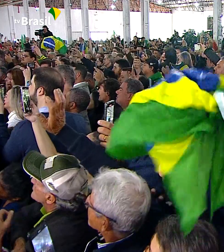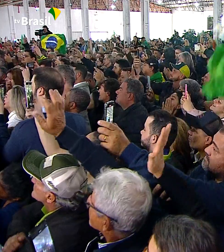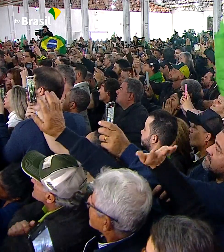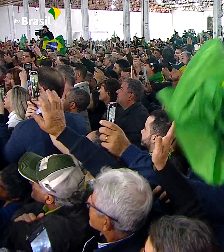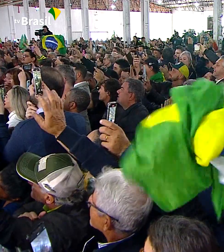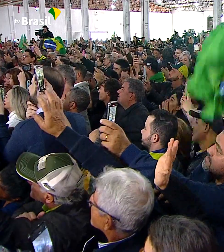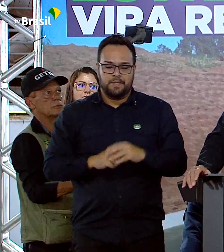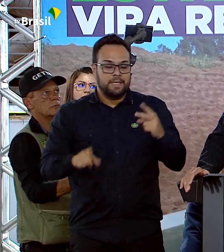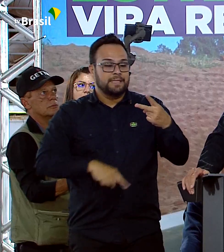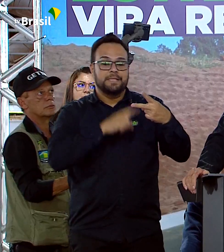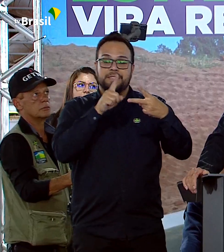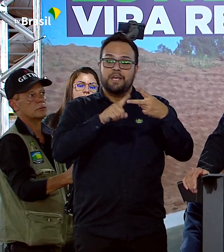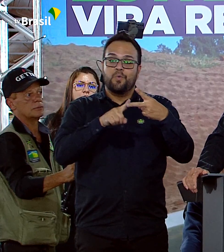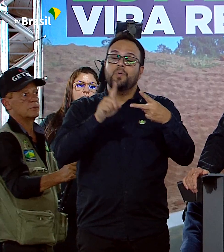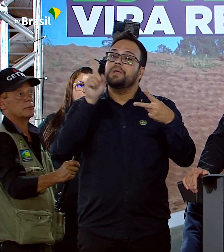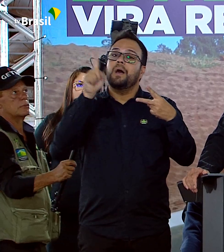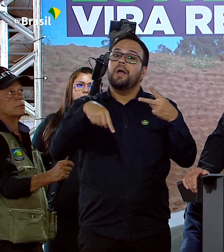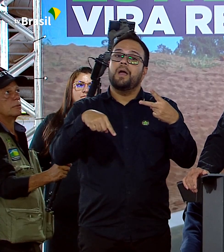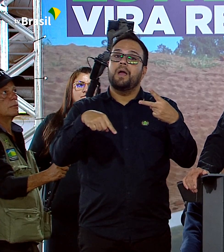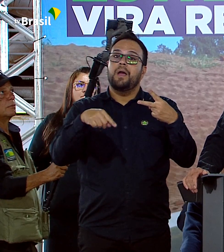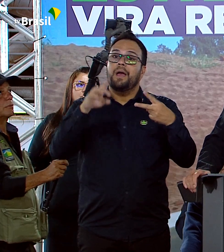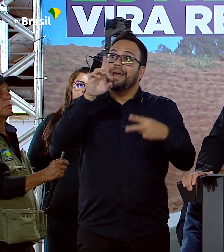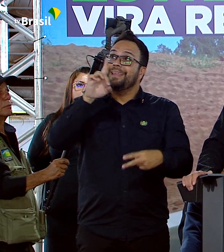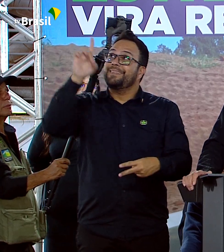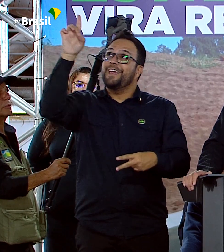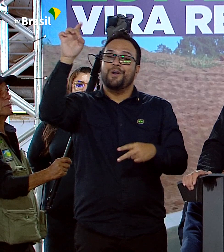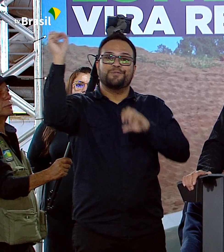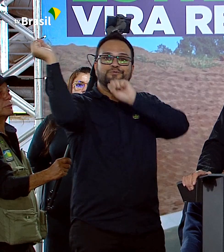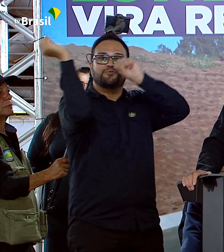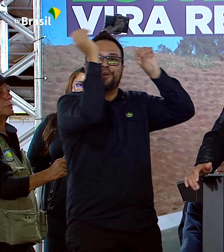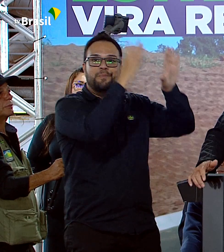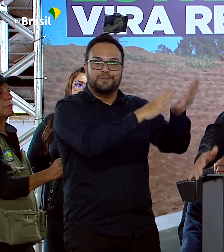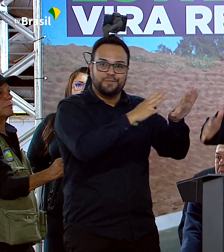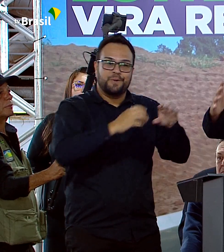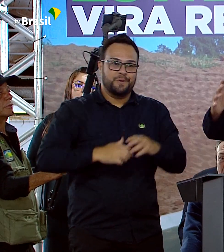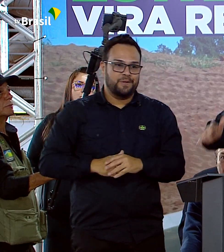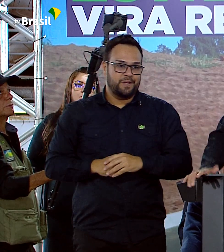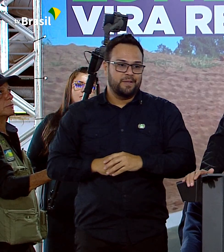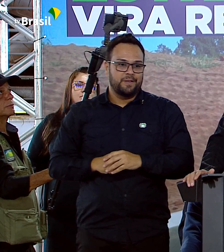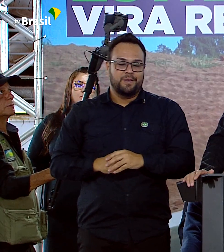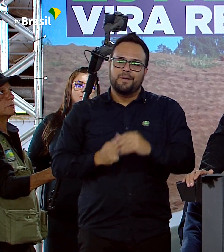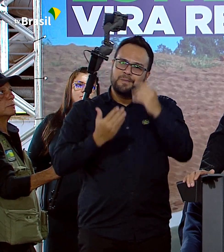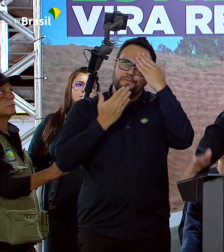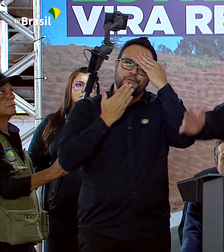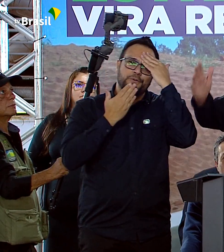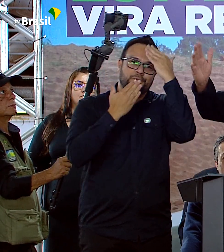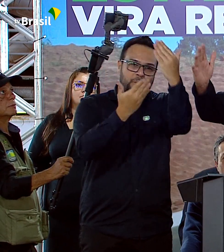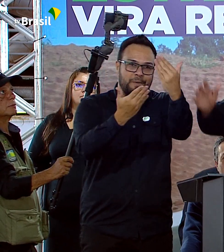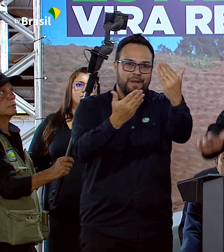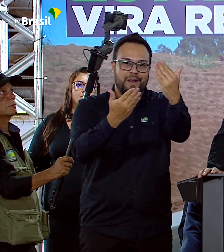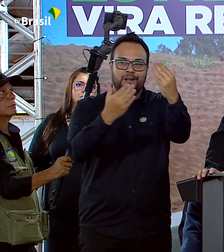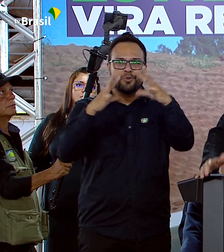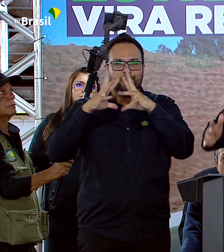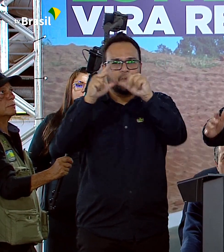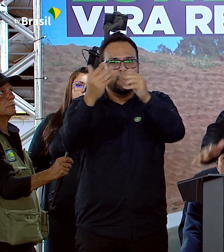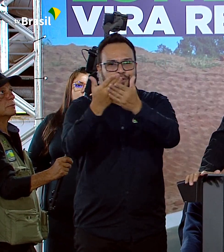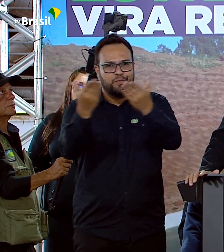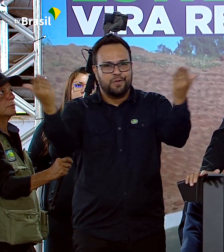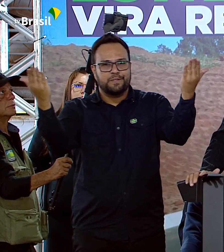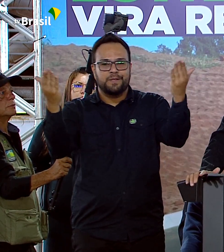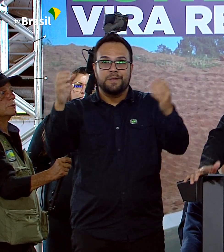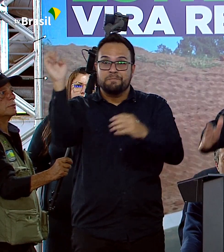e a segunda é Deus te abençoe. Muito obrigado a todos vocês.